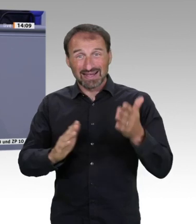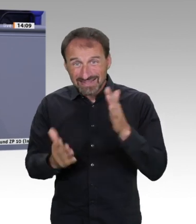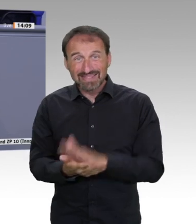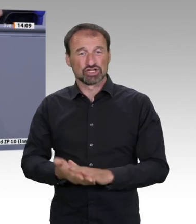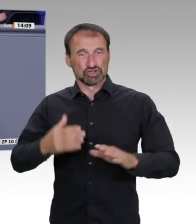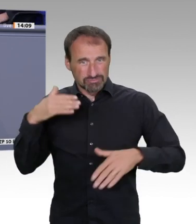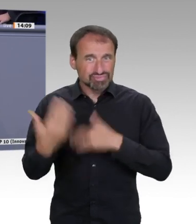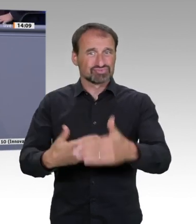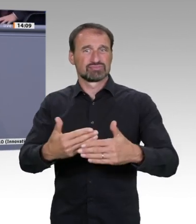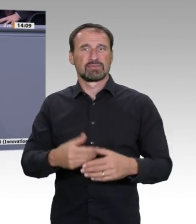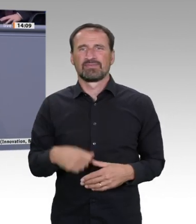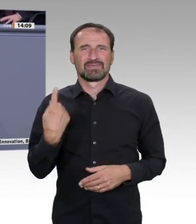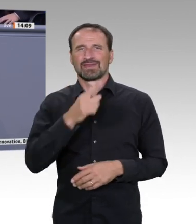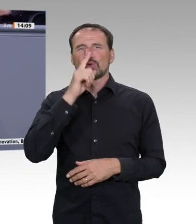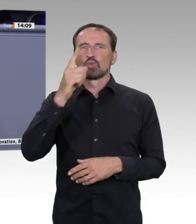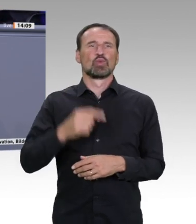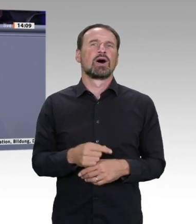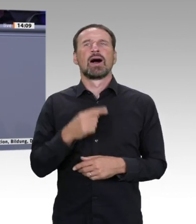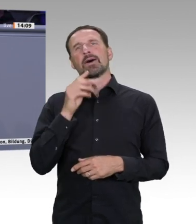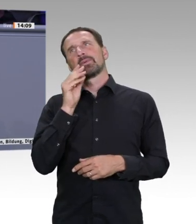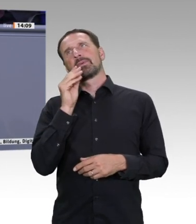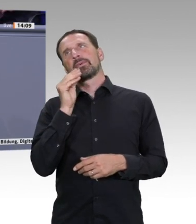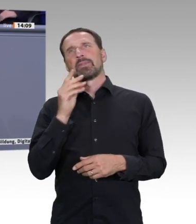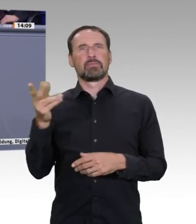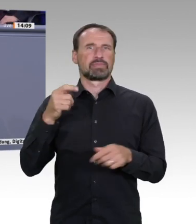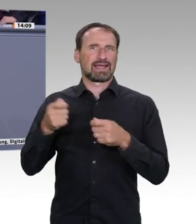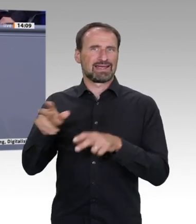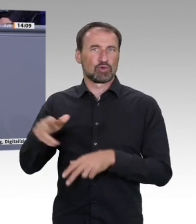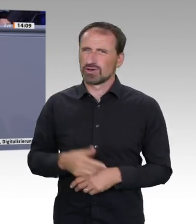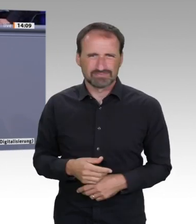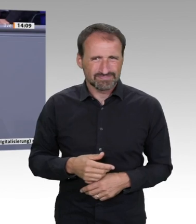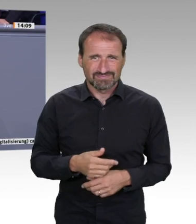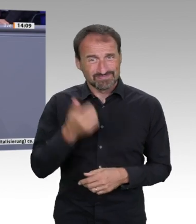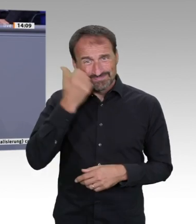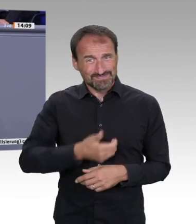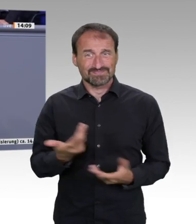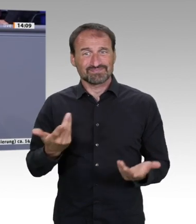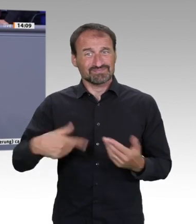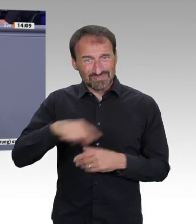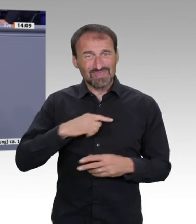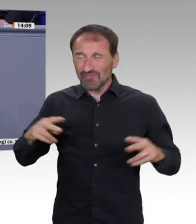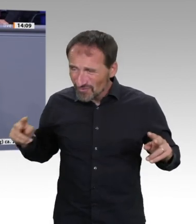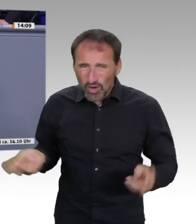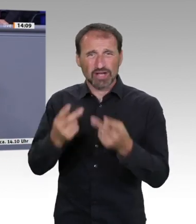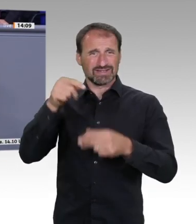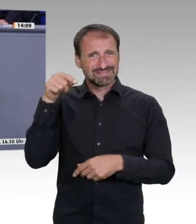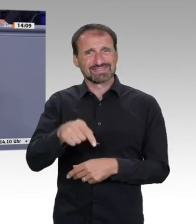Nachhaltigkeit bedeutet aber auch, bei der Bildung und Digitalisierung die Zukunft zielgerichtet zu gestalten und nicht nur